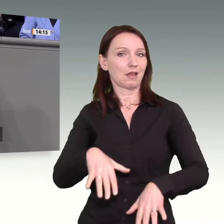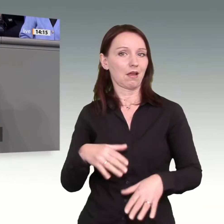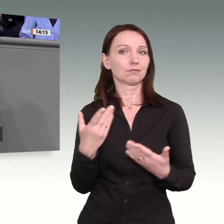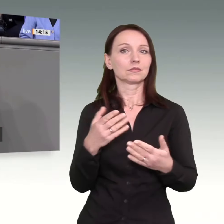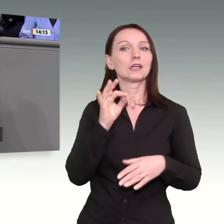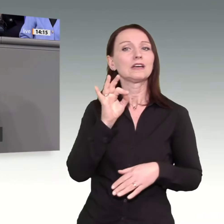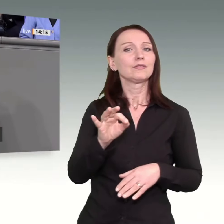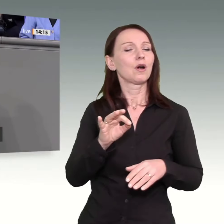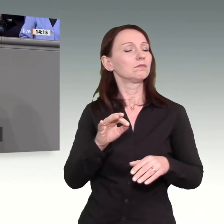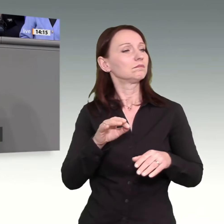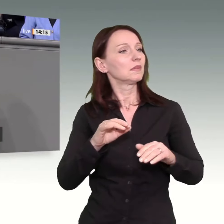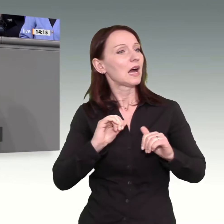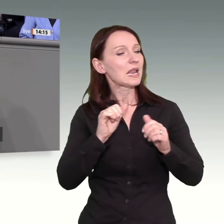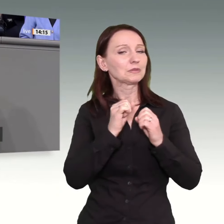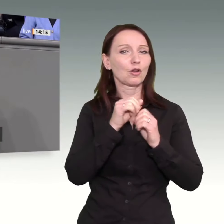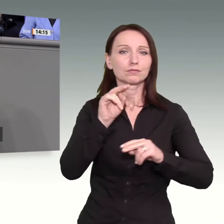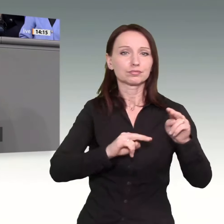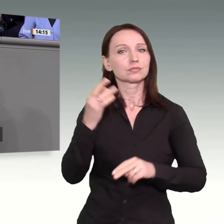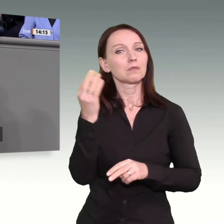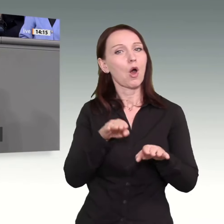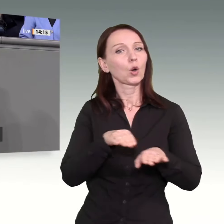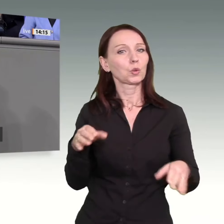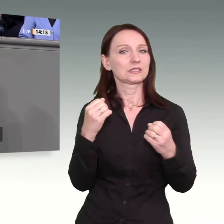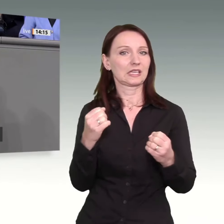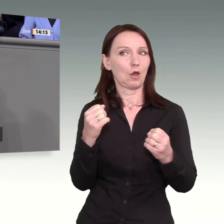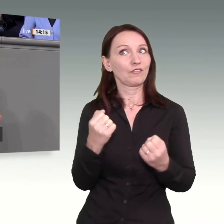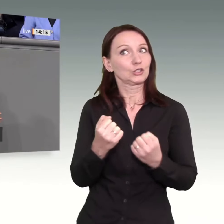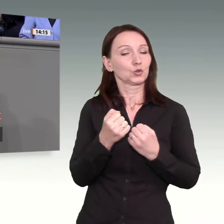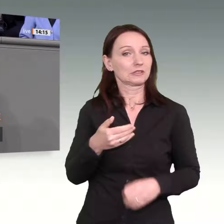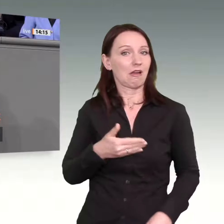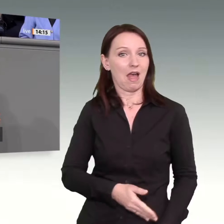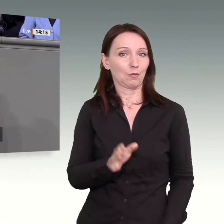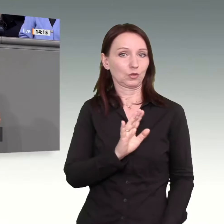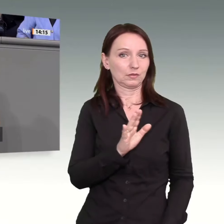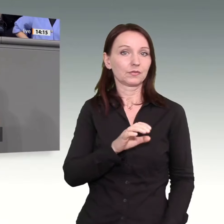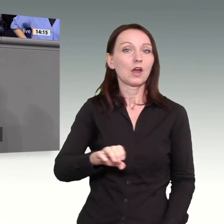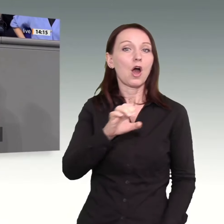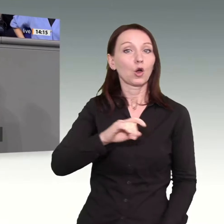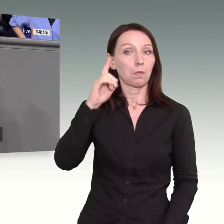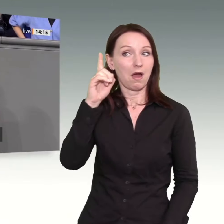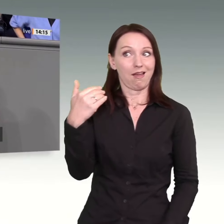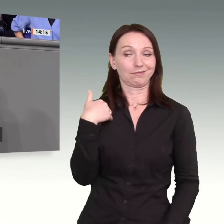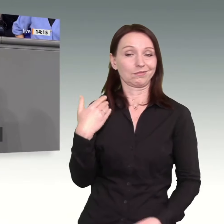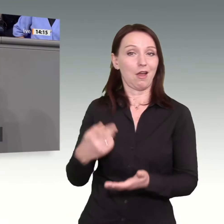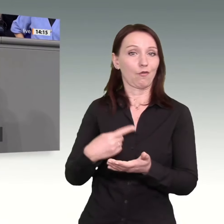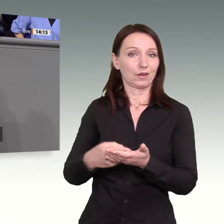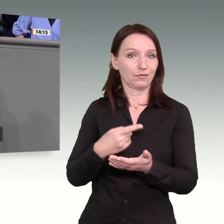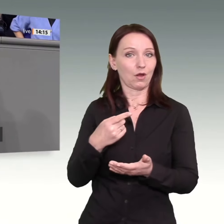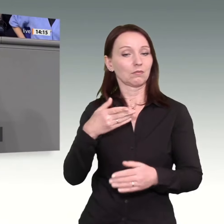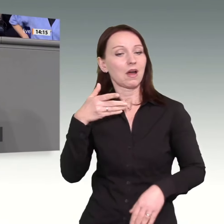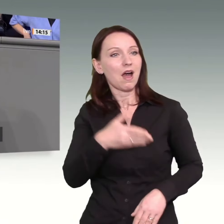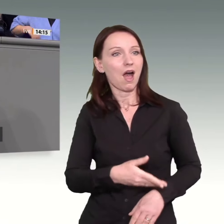aufgefordert, mehr gegen Armut und Ungleichheit zu machen. Das ist sehr richtig und auch wichtig für die ökologische Transformation.